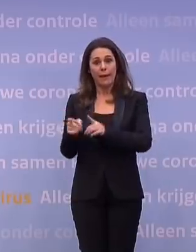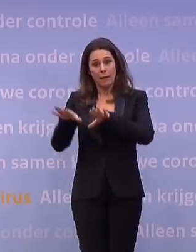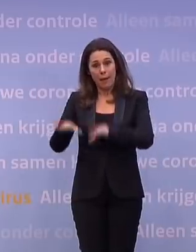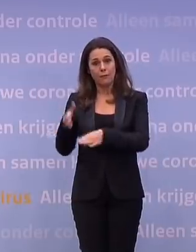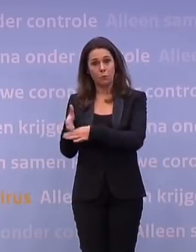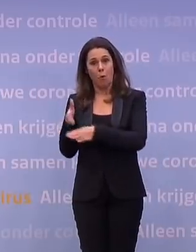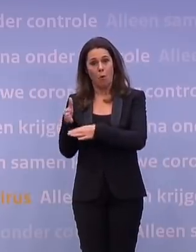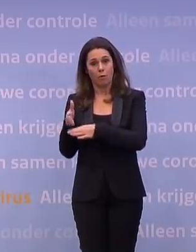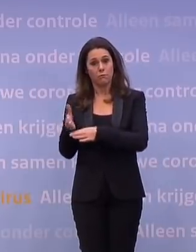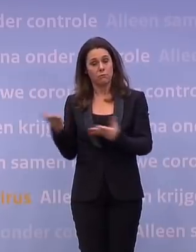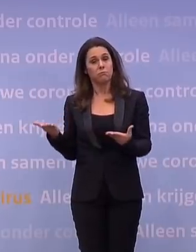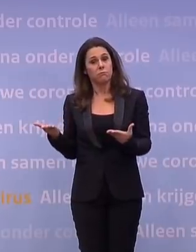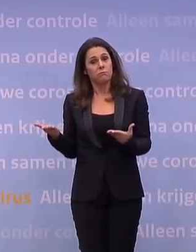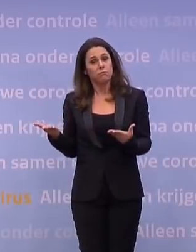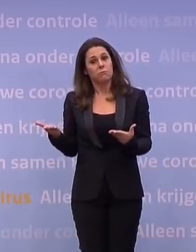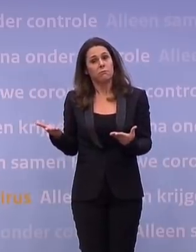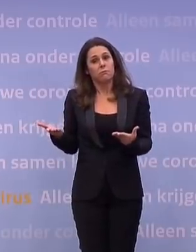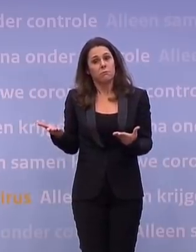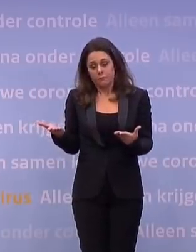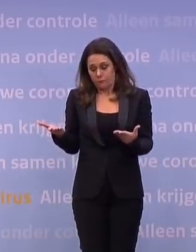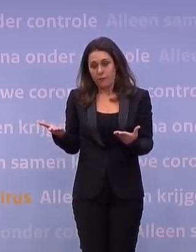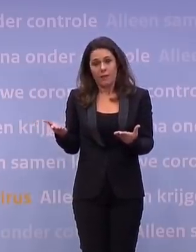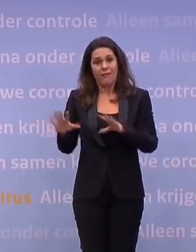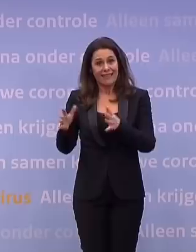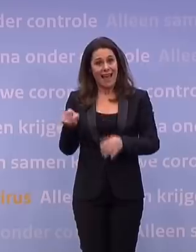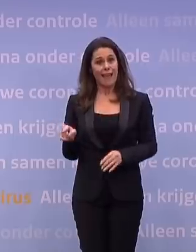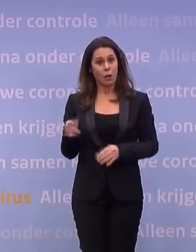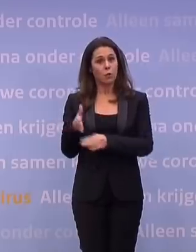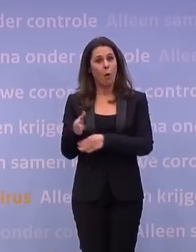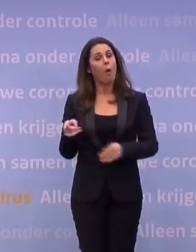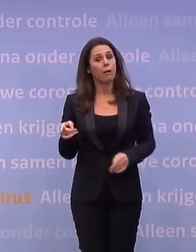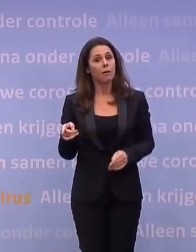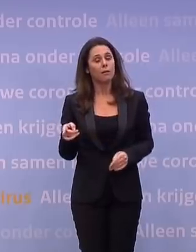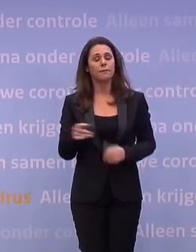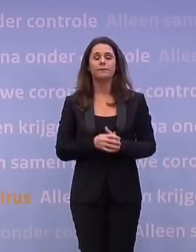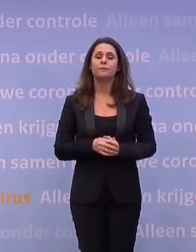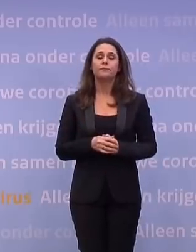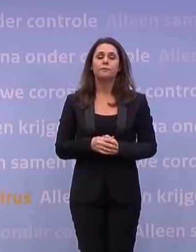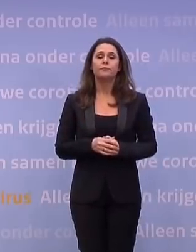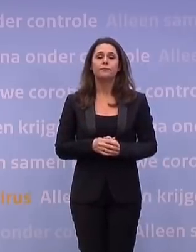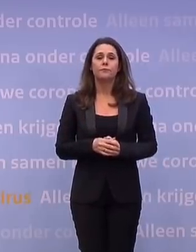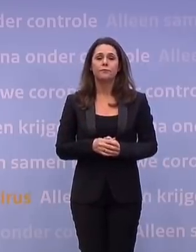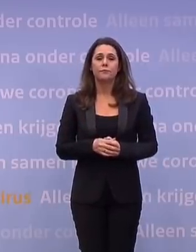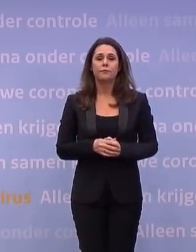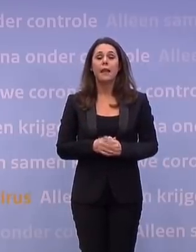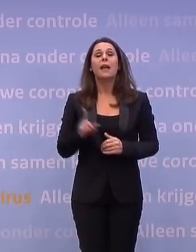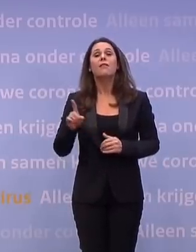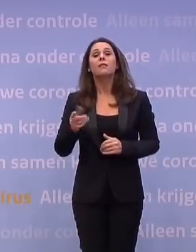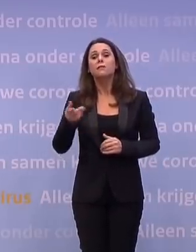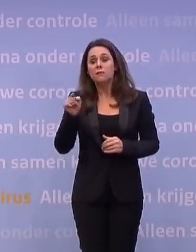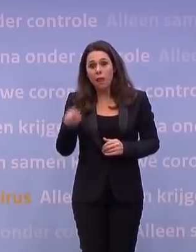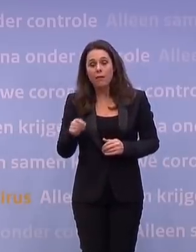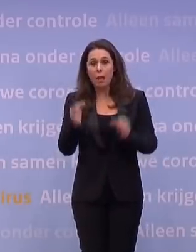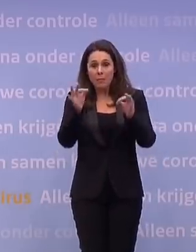kan ik echt niet uitsluiten. Sterker nog, dat is ook nog wel weer waarschijnlijk tot op een zekere hoogst dat er nog wel alles nodig is. Wat je dan precies nodig hebt, moet je goed